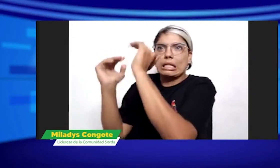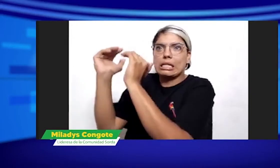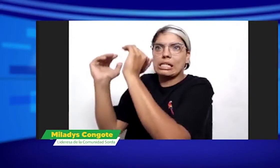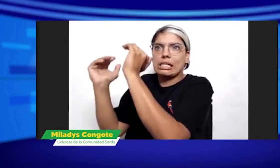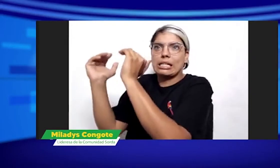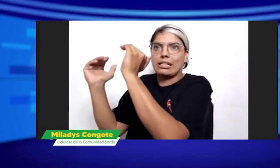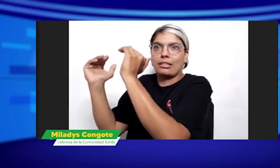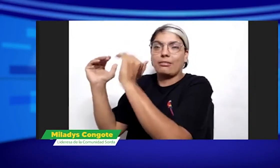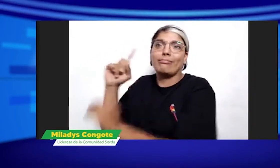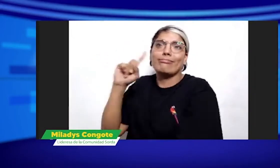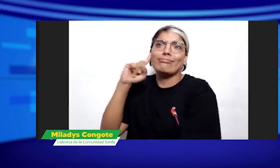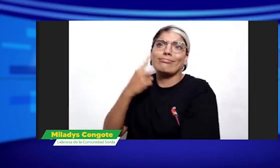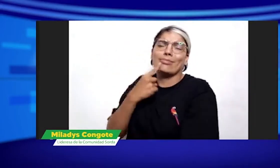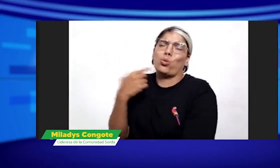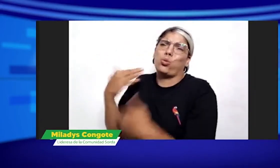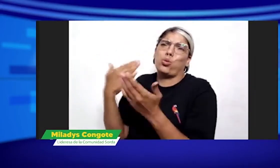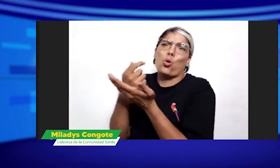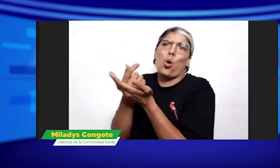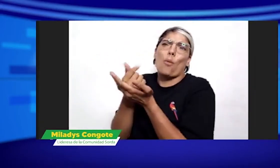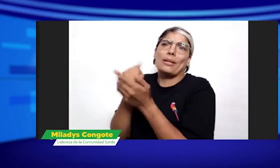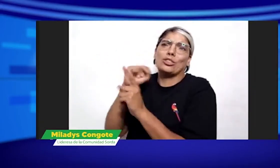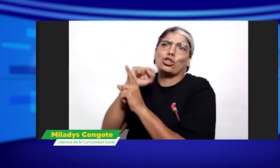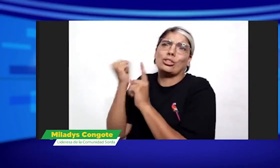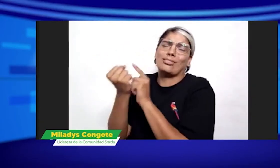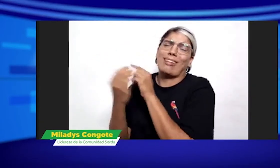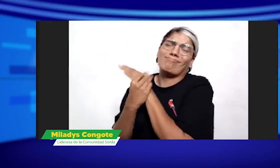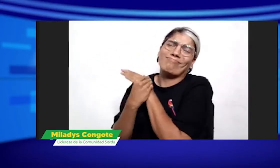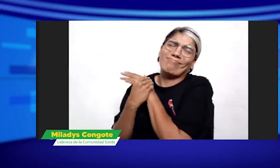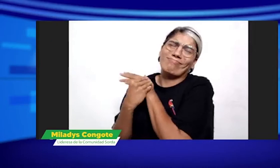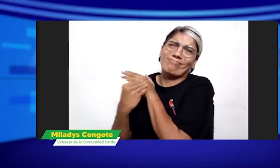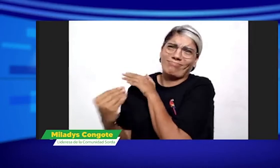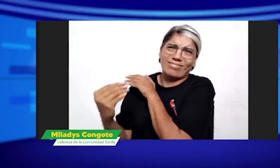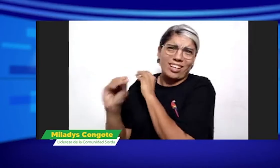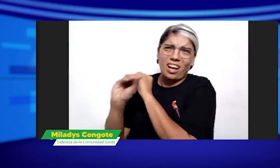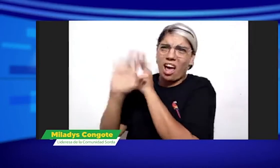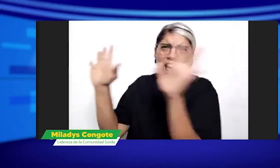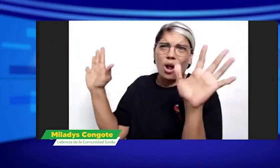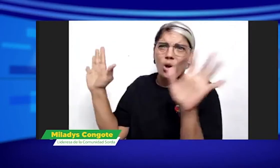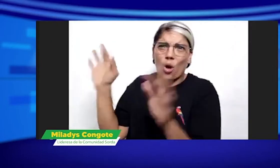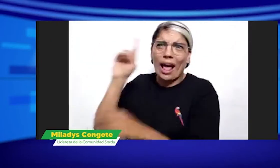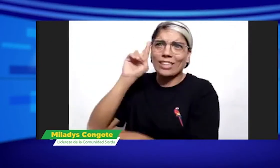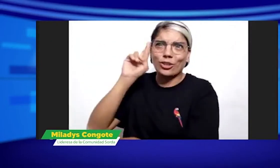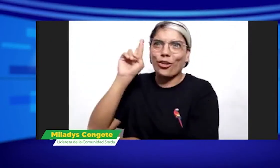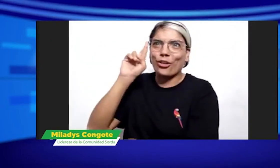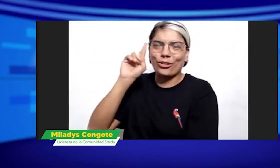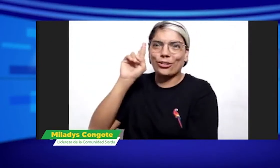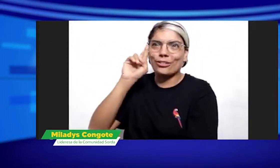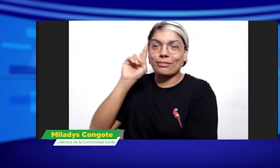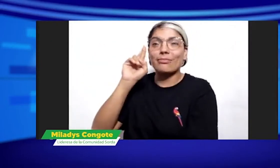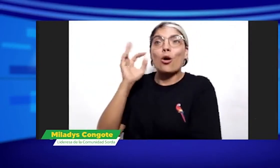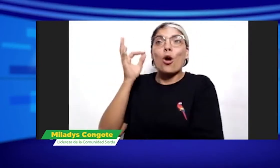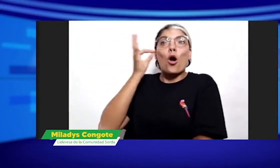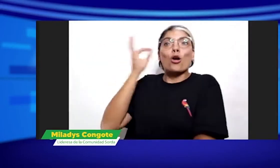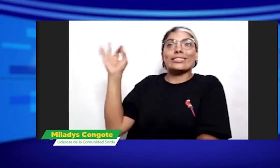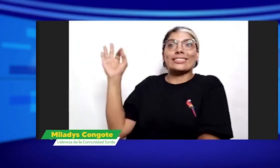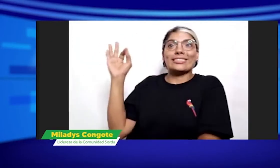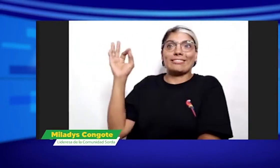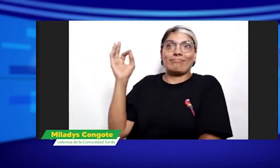hemos visto que en la sociedad un factor importante es la economía y sabemos que en nuestra comunidad mucha